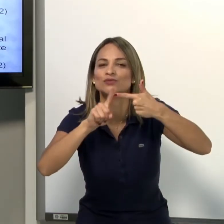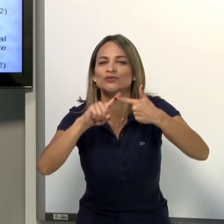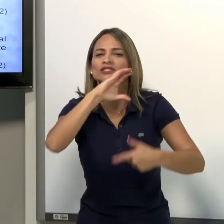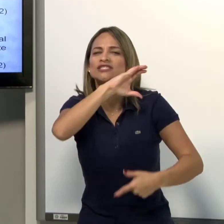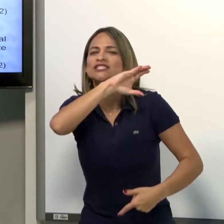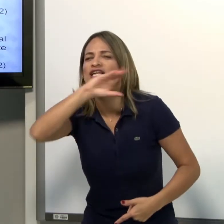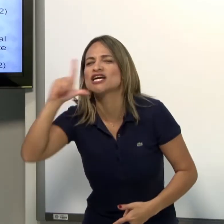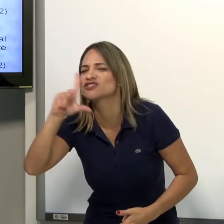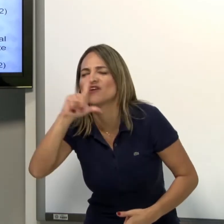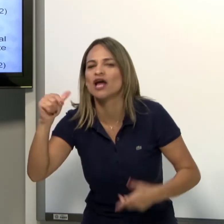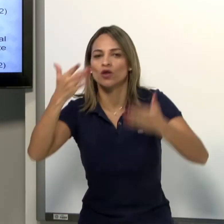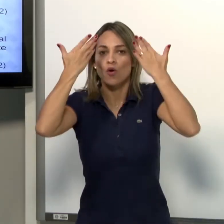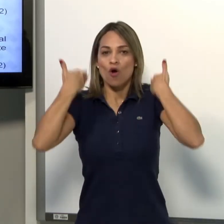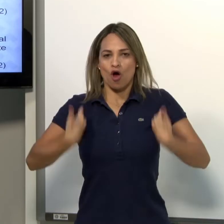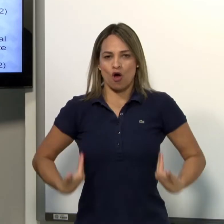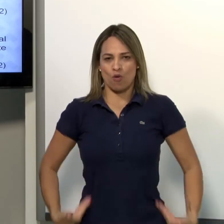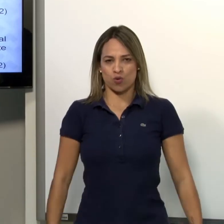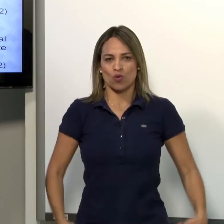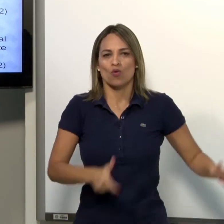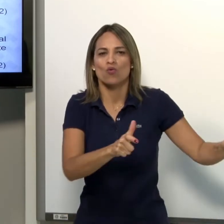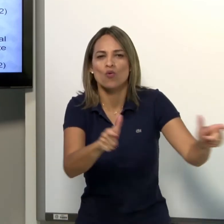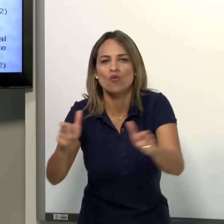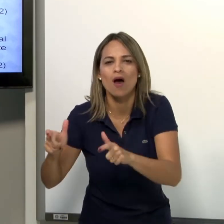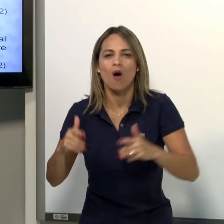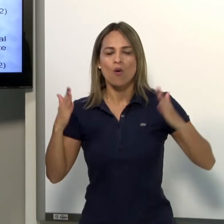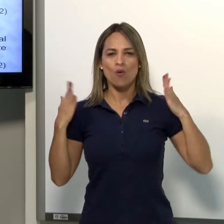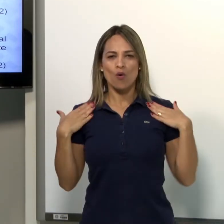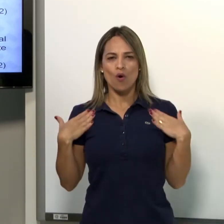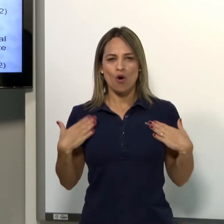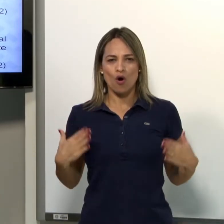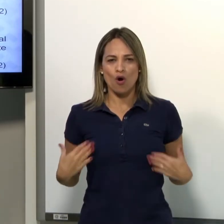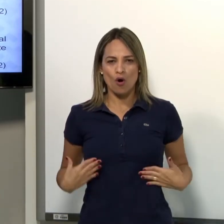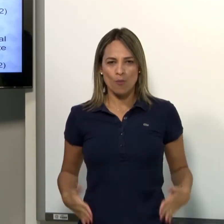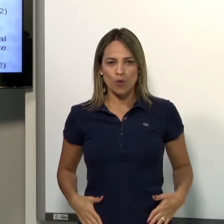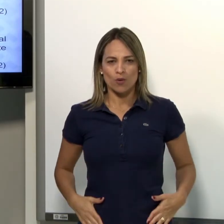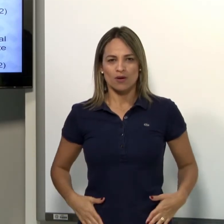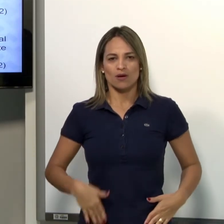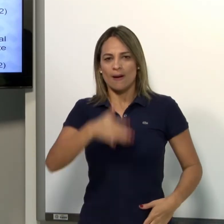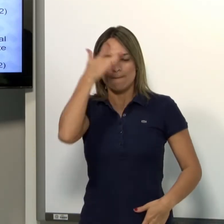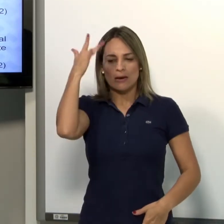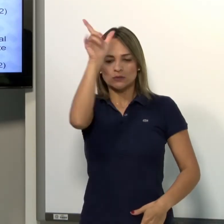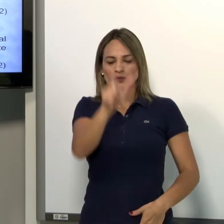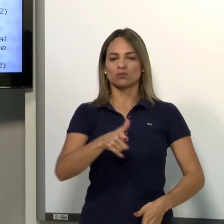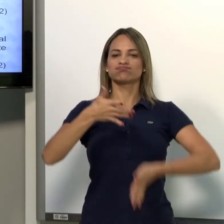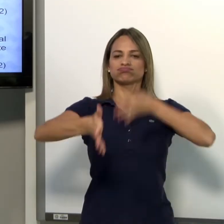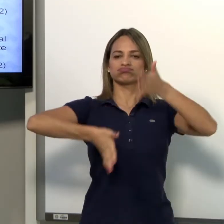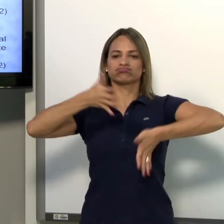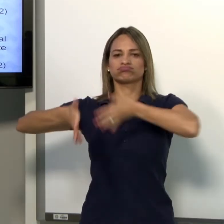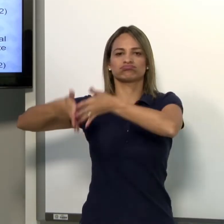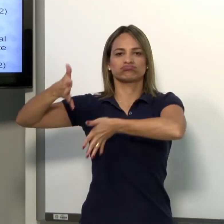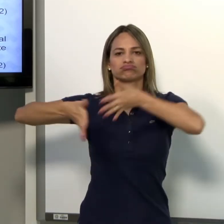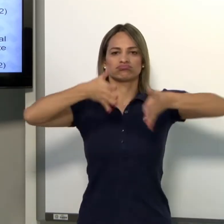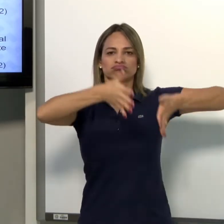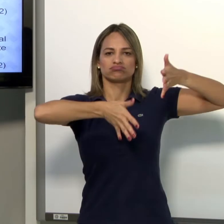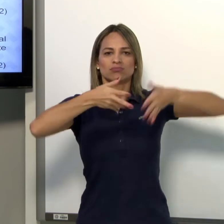Segundo. Classificadores de corpo. Onde o corpo do sinalizador é